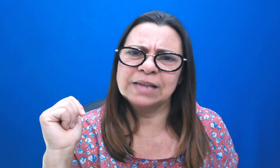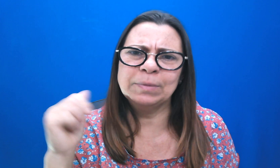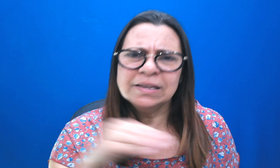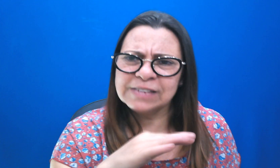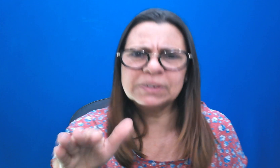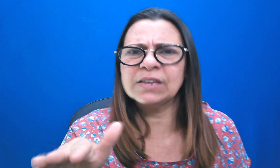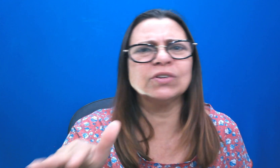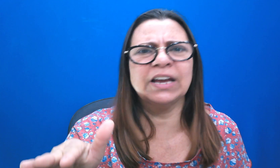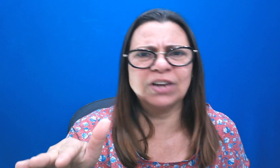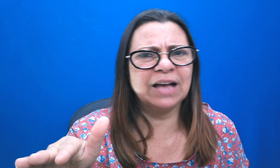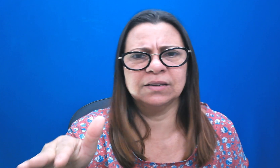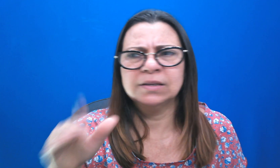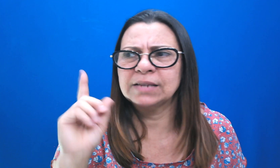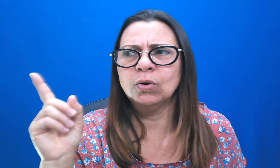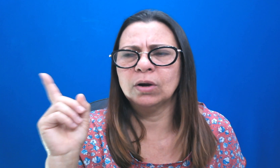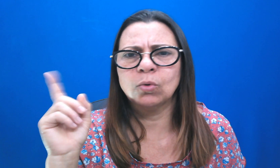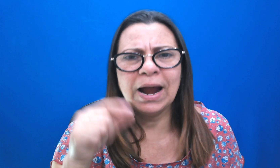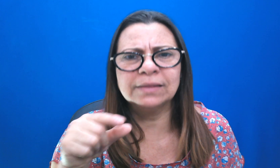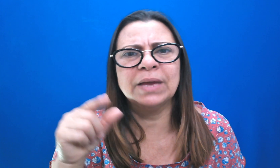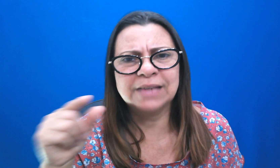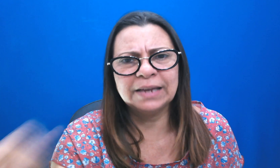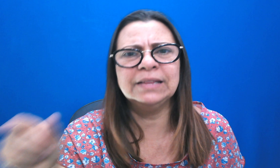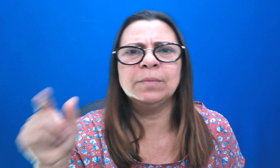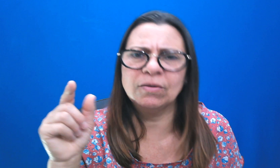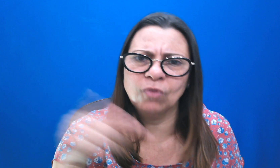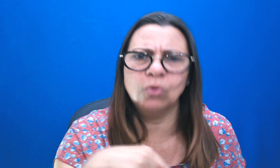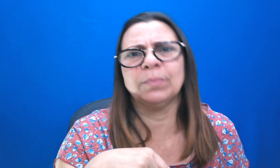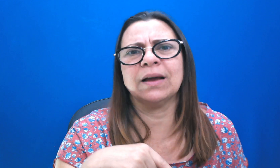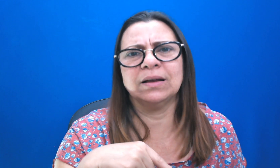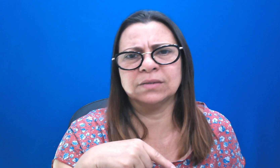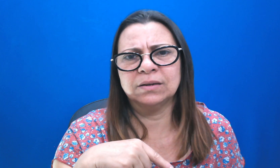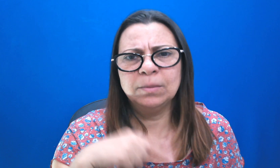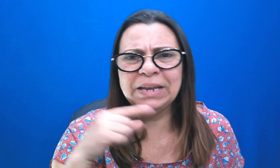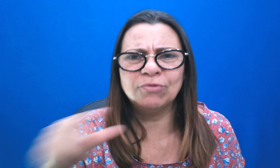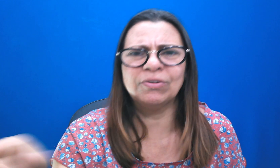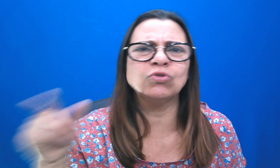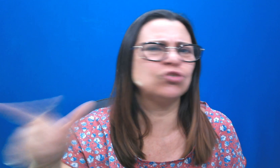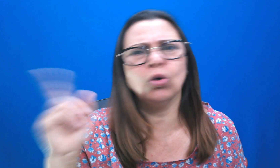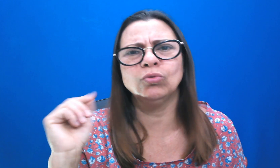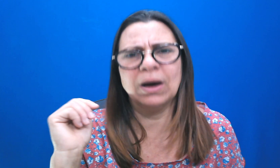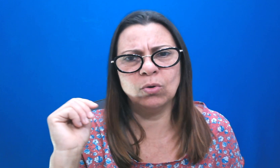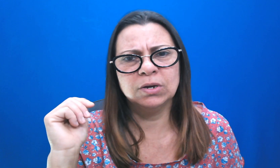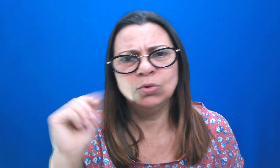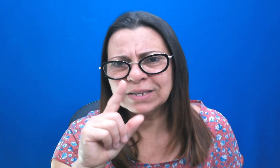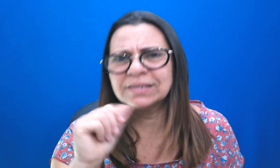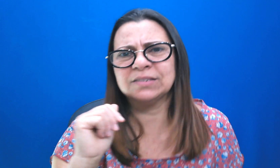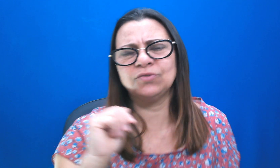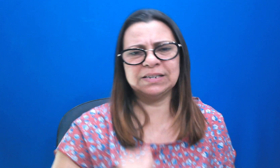Sabe? Sempre que você for sair de casa. Senhor, guarda a minha saída e minha volta pra casa. Me livrando de todo o mal. Nunca esqueça de fazer